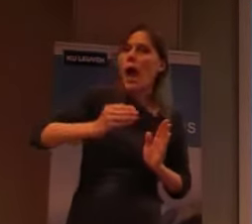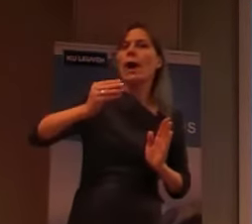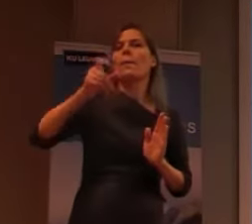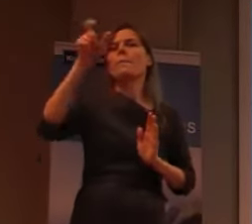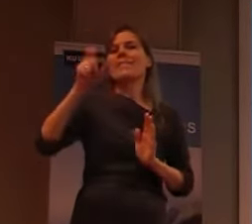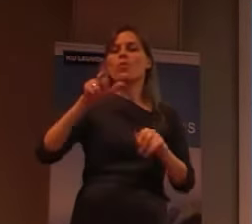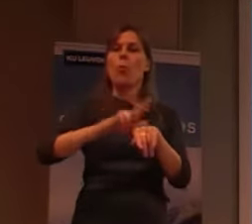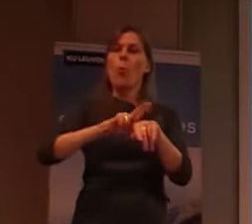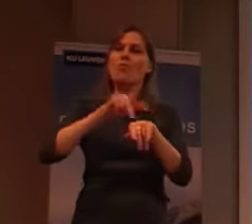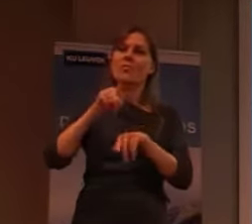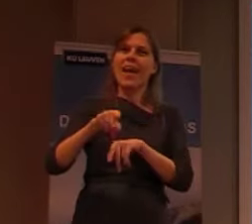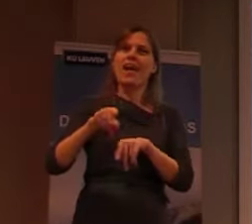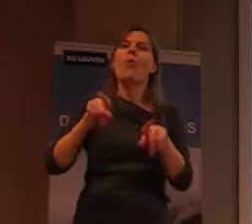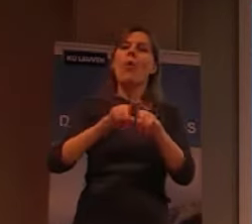ook,